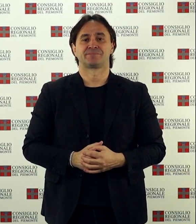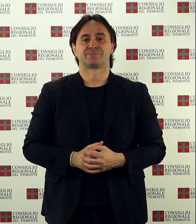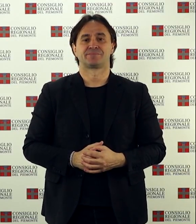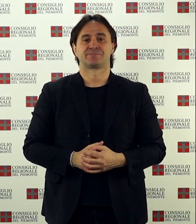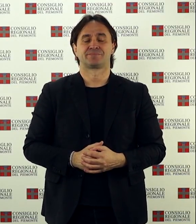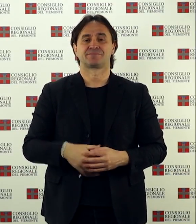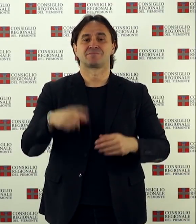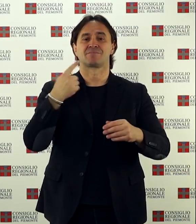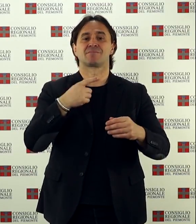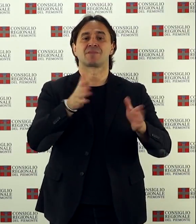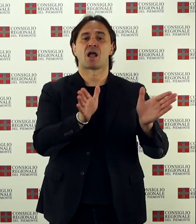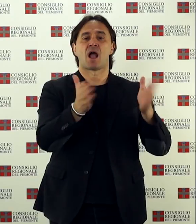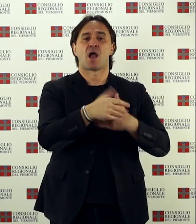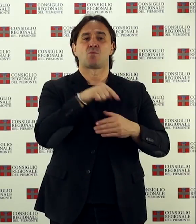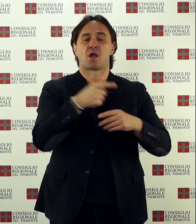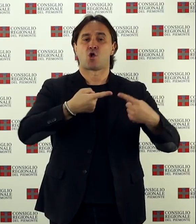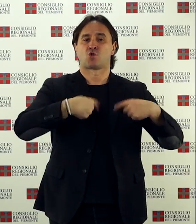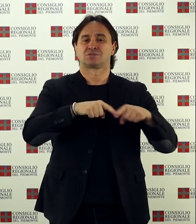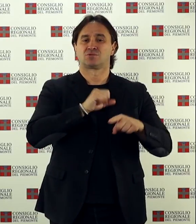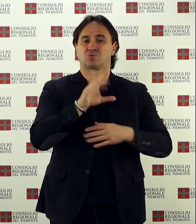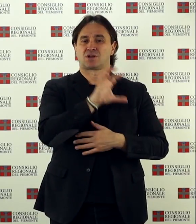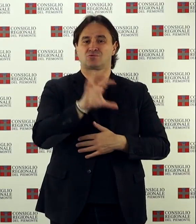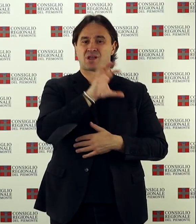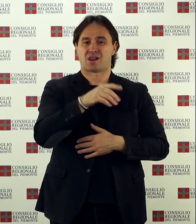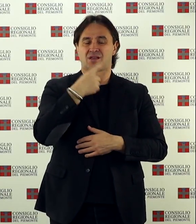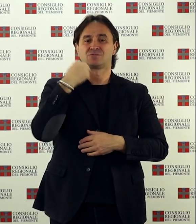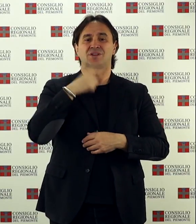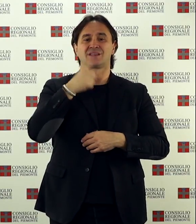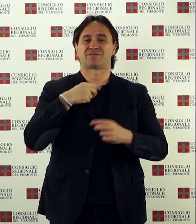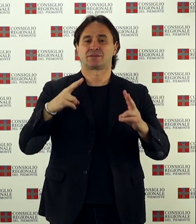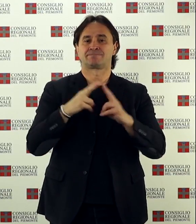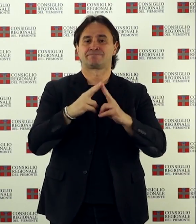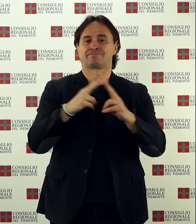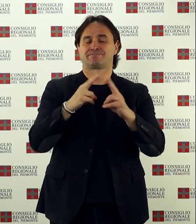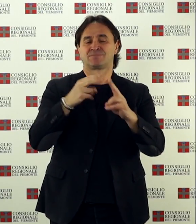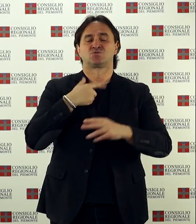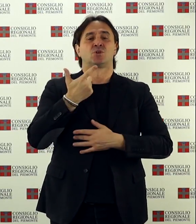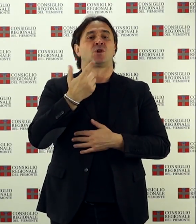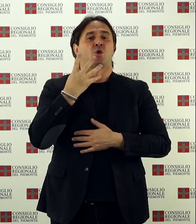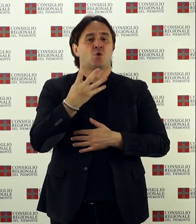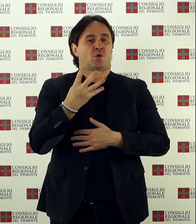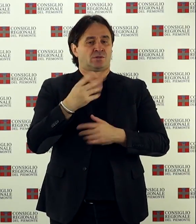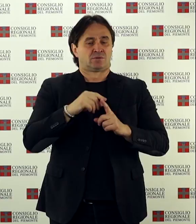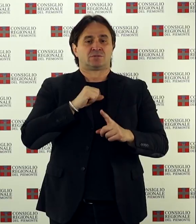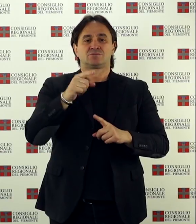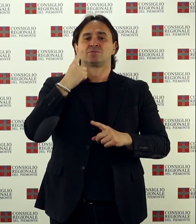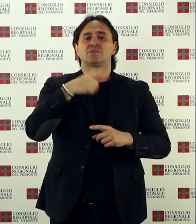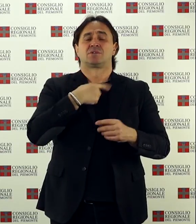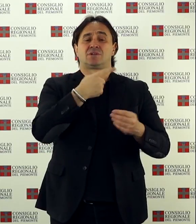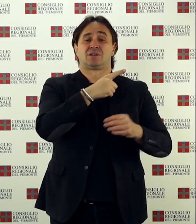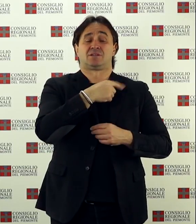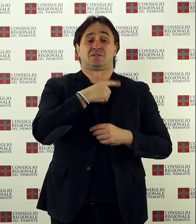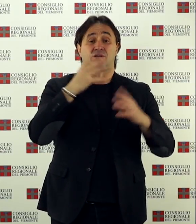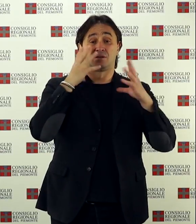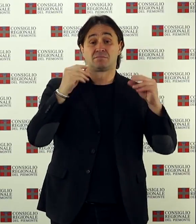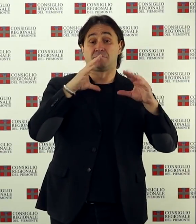Si è tenuto nell'Aula del Consiglio regionale il primo dei quattro incontri tra le Forze dell'Ordine e gli studenti piemontesi sul tema del gioco e